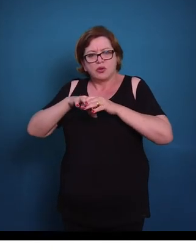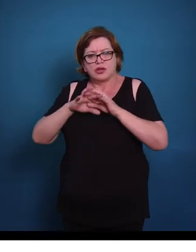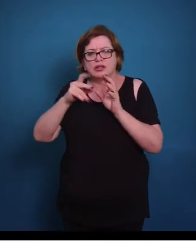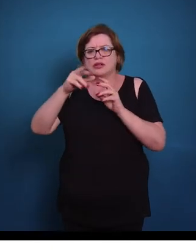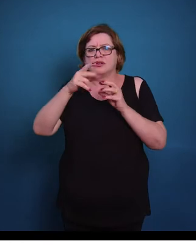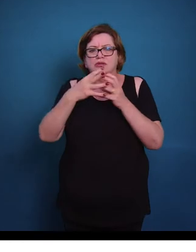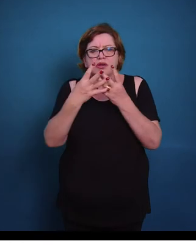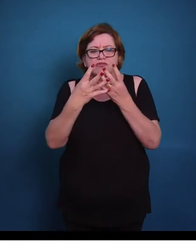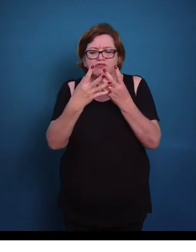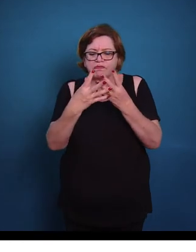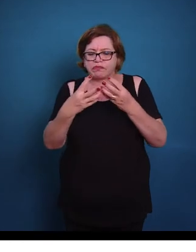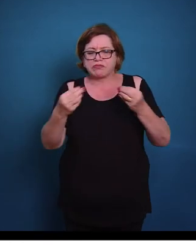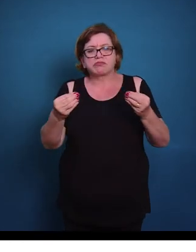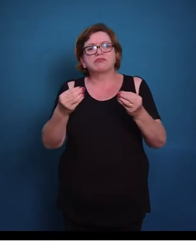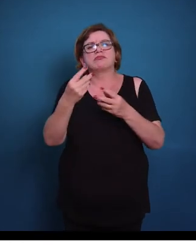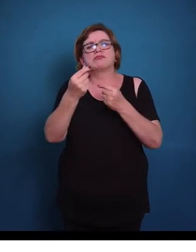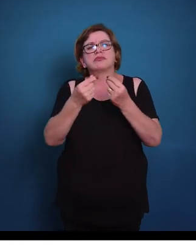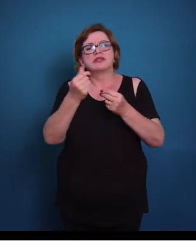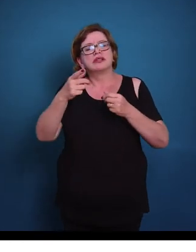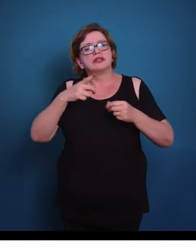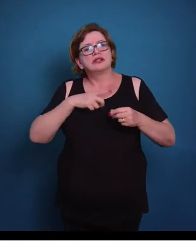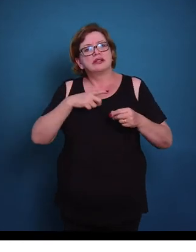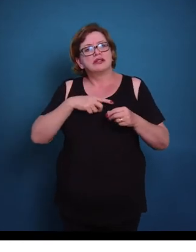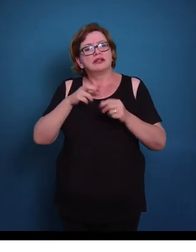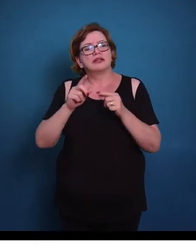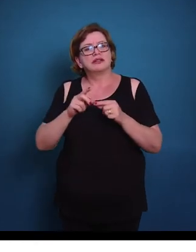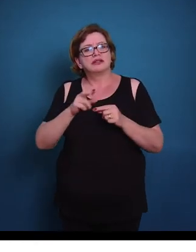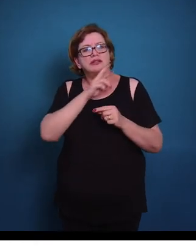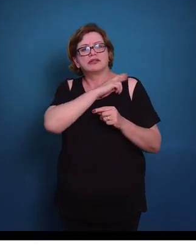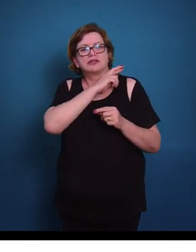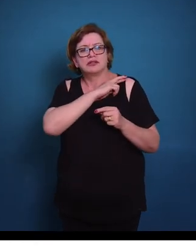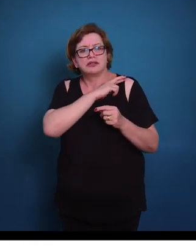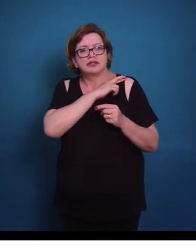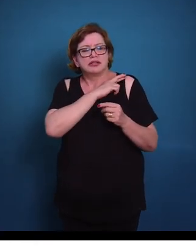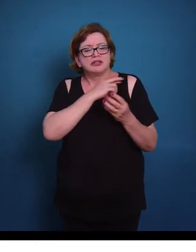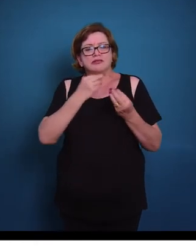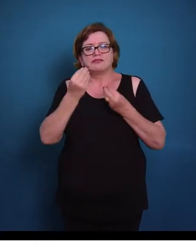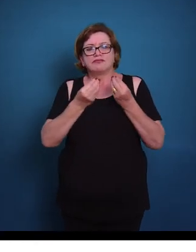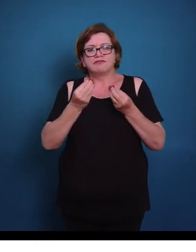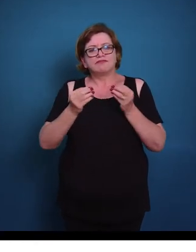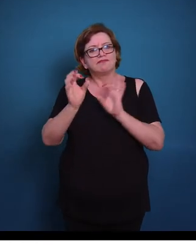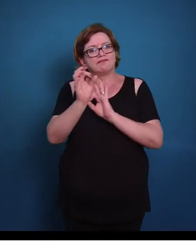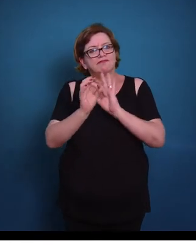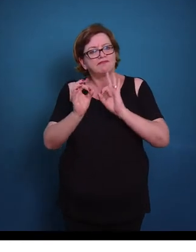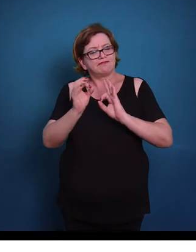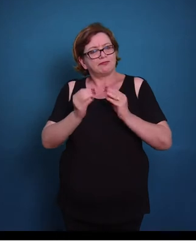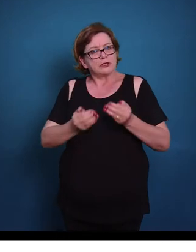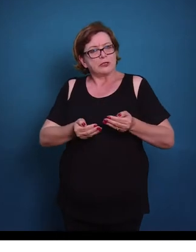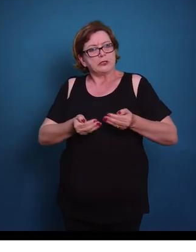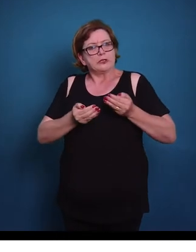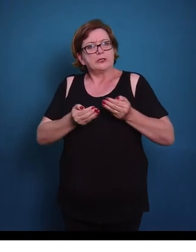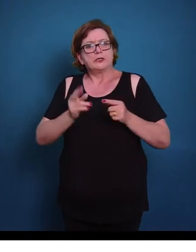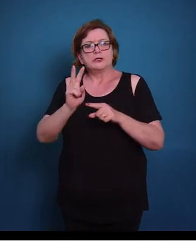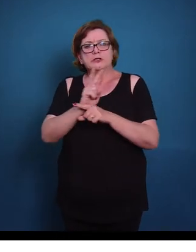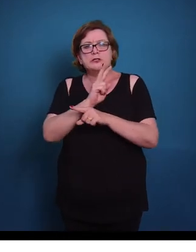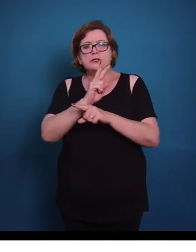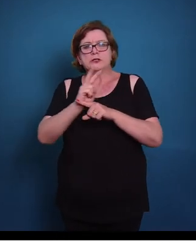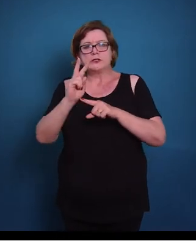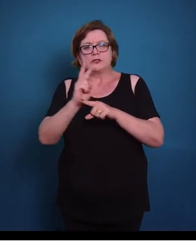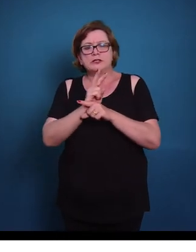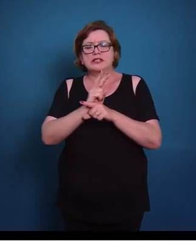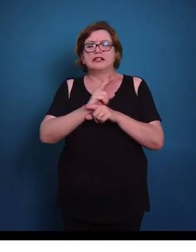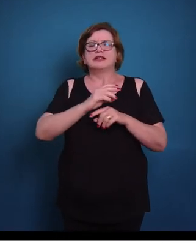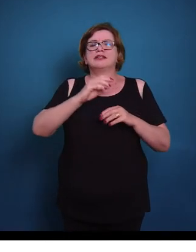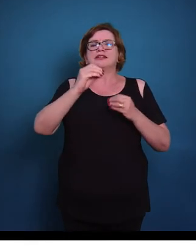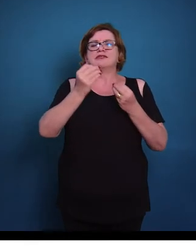tecido esponjoso. E esse tecido, ele tem como função sustentar a estrutura de órgãos. Então principalmente órgãos